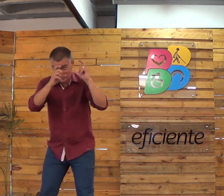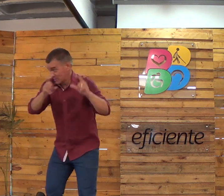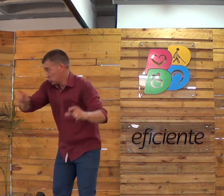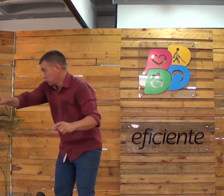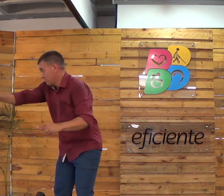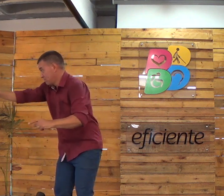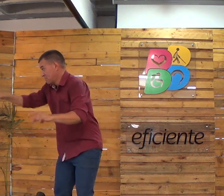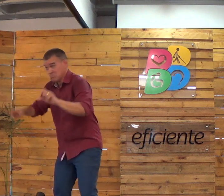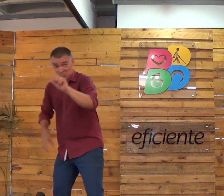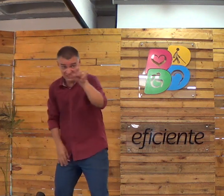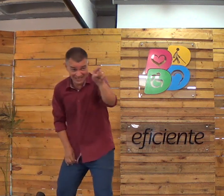Prestem atenção.